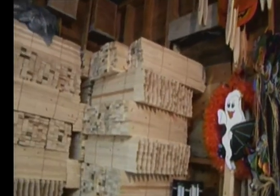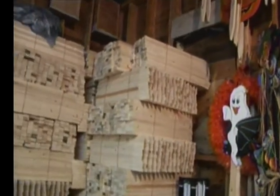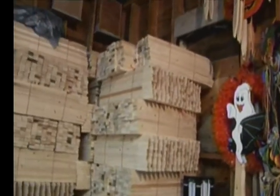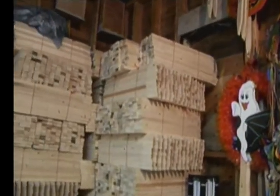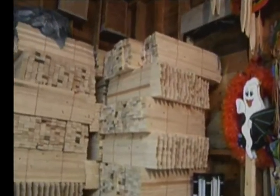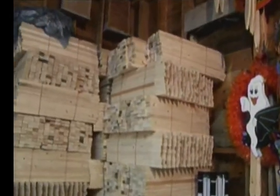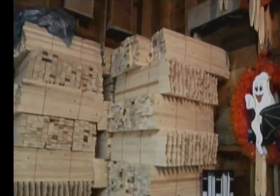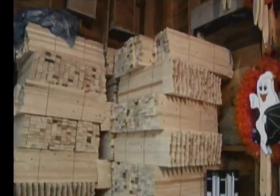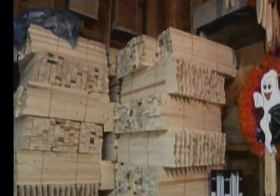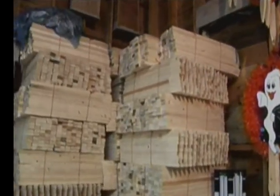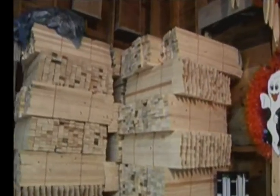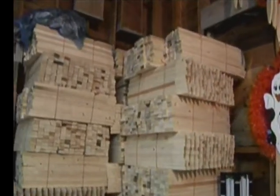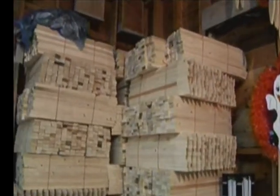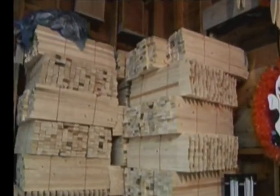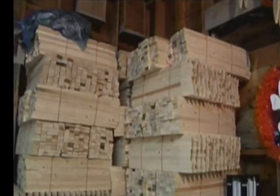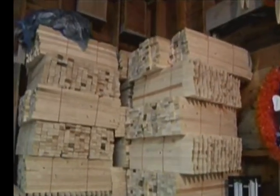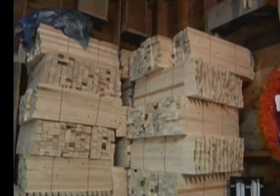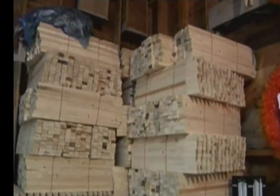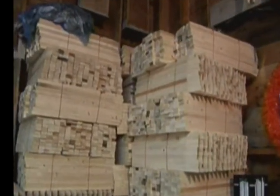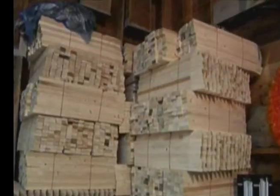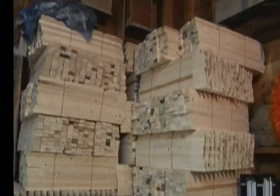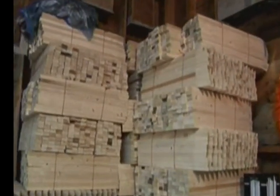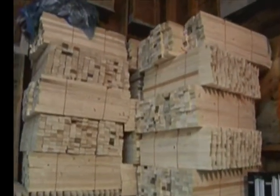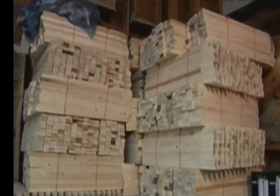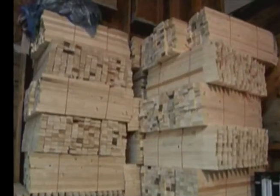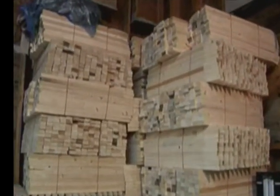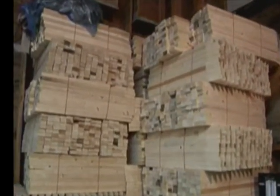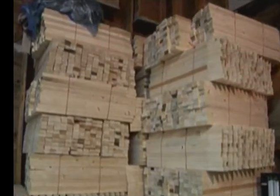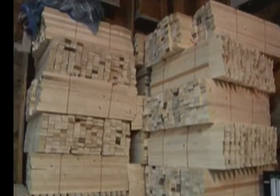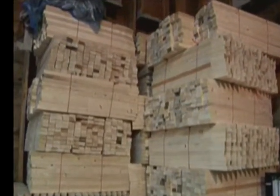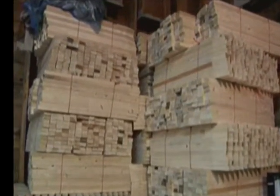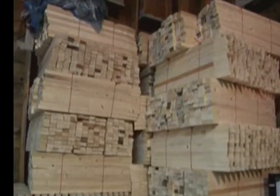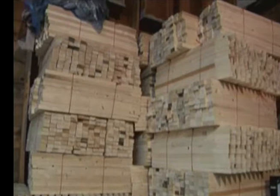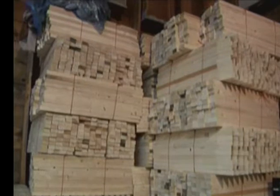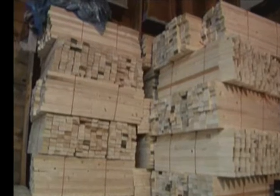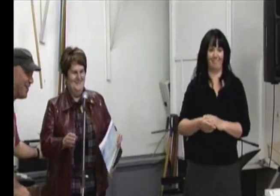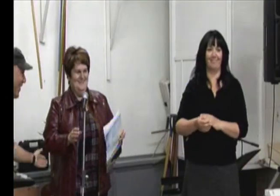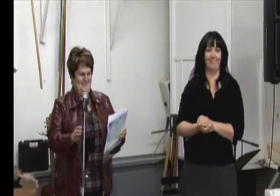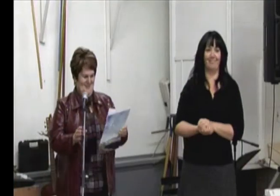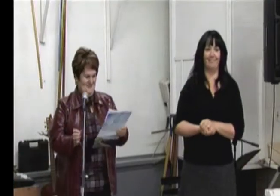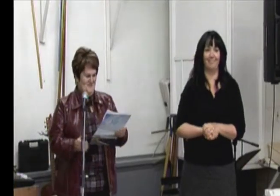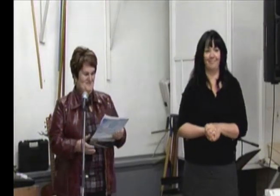On avait pris l'habitude de compter sur ce prévu.